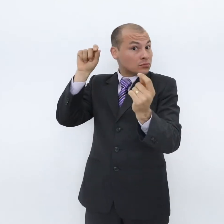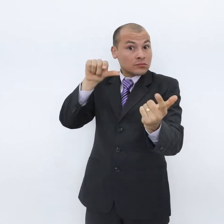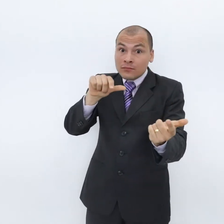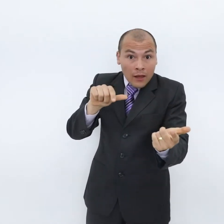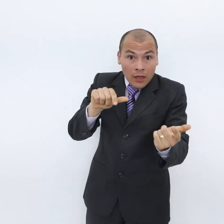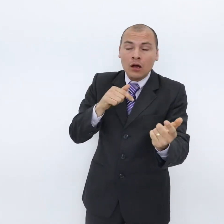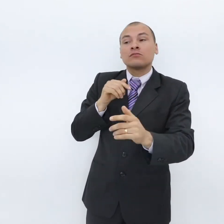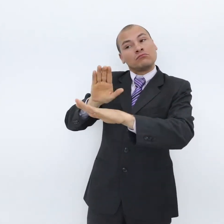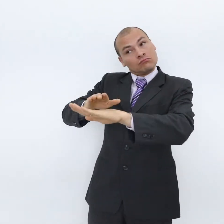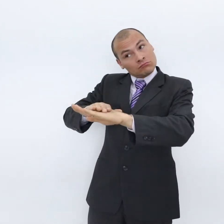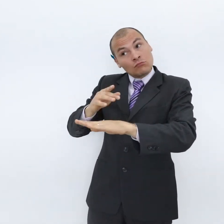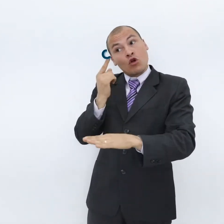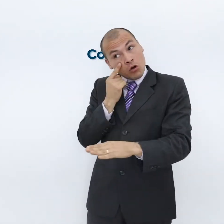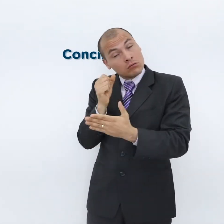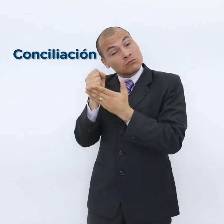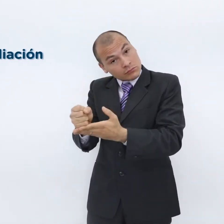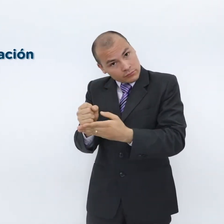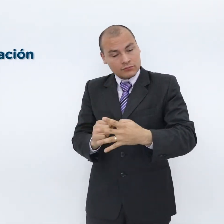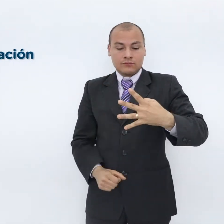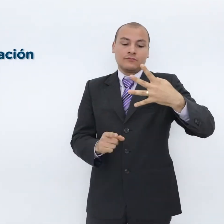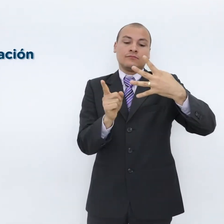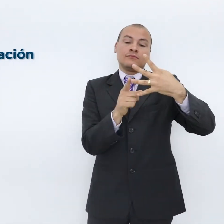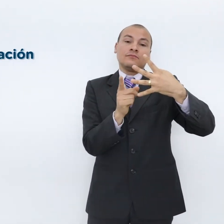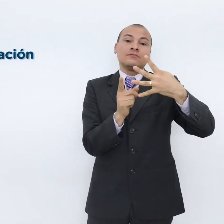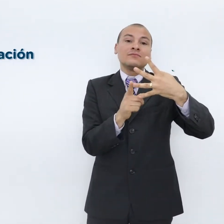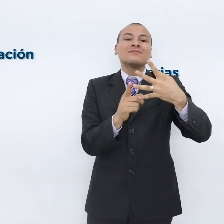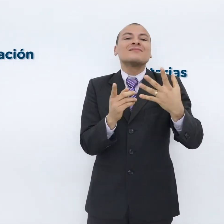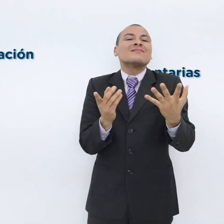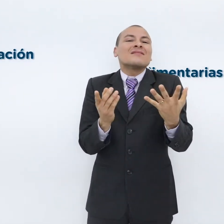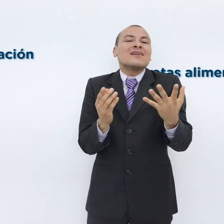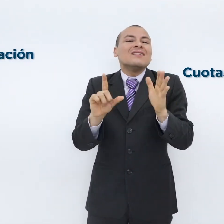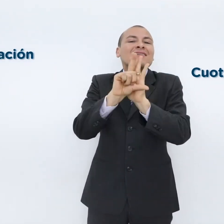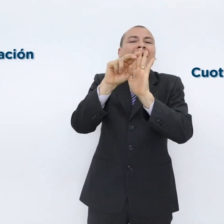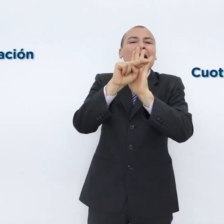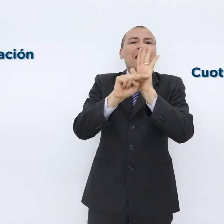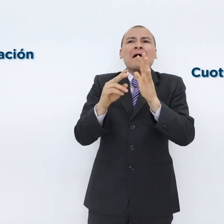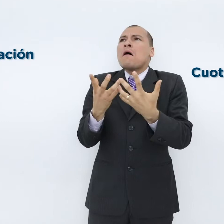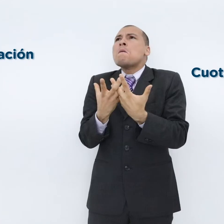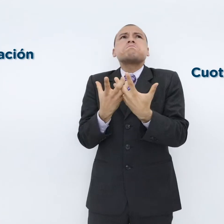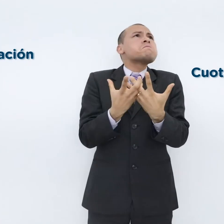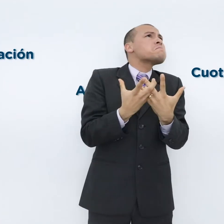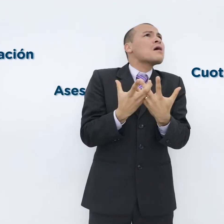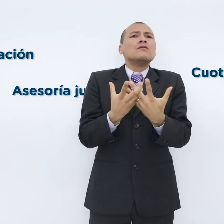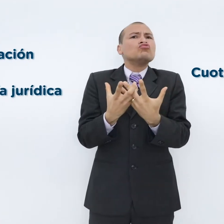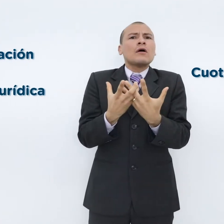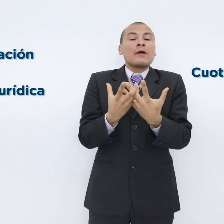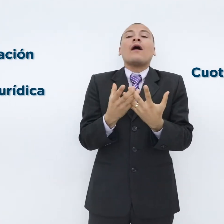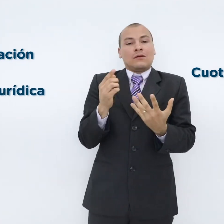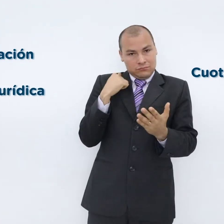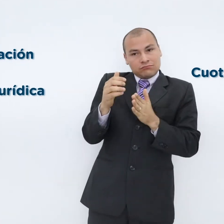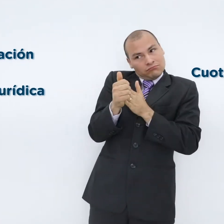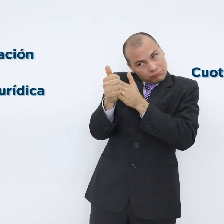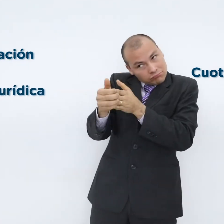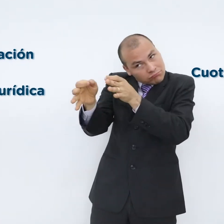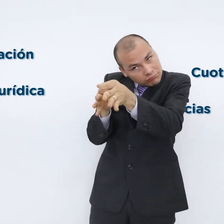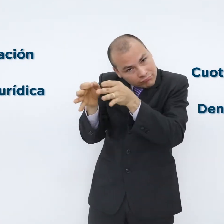conciliación, cuotas alimentarias, asesoría jurídica y denuncias.